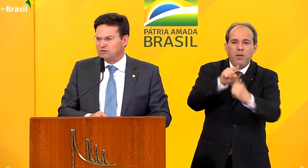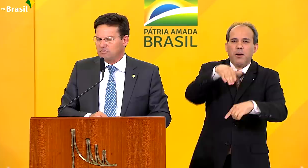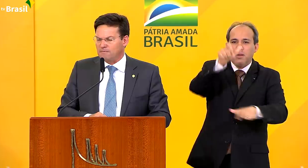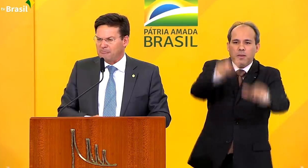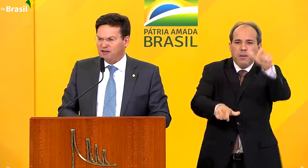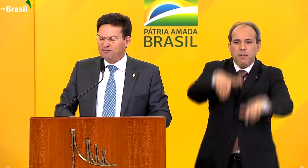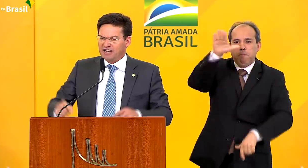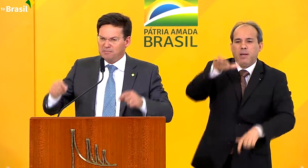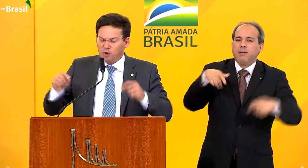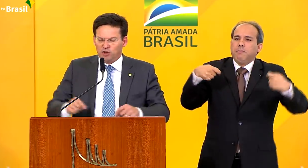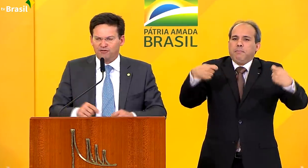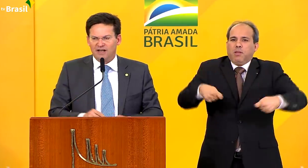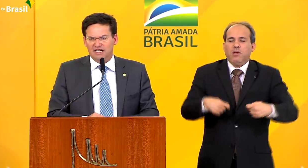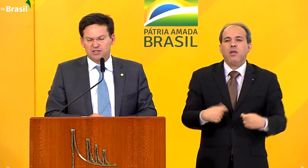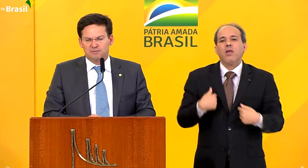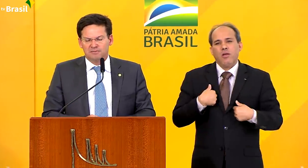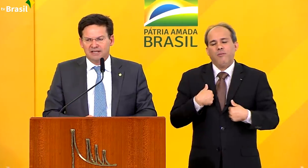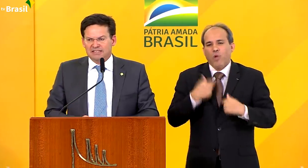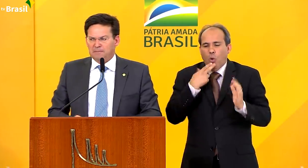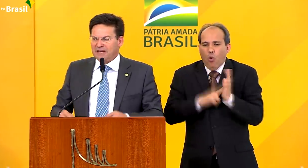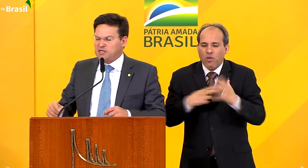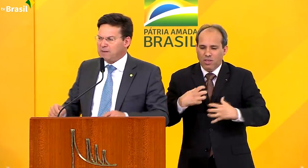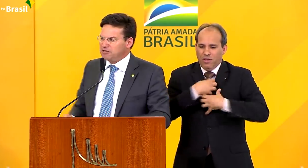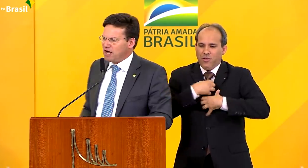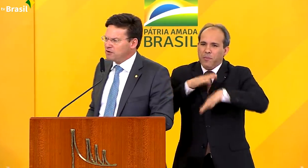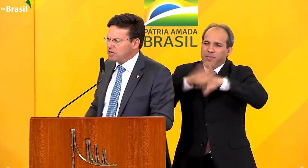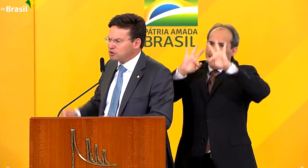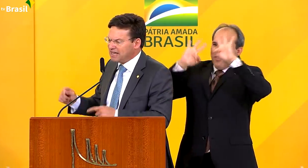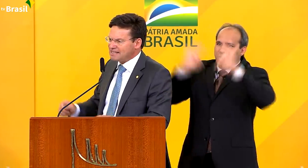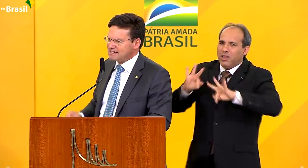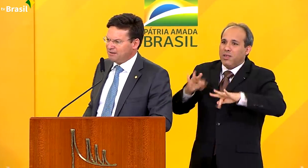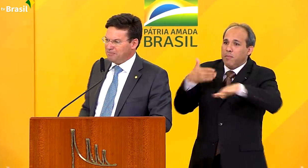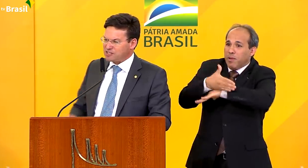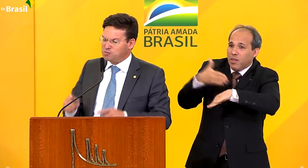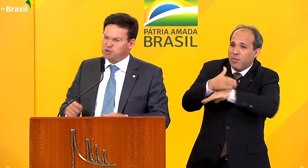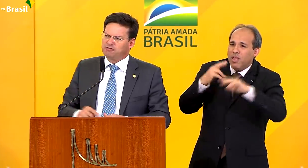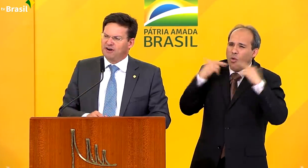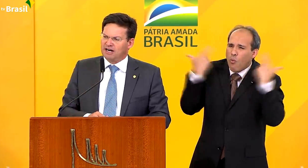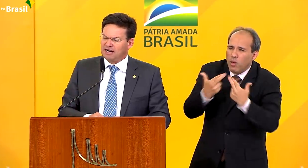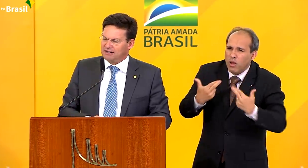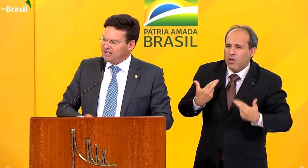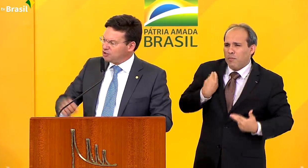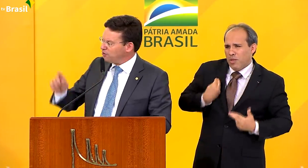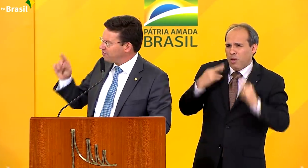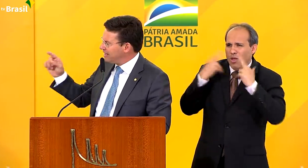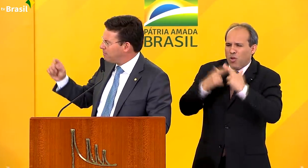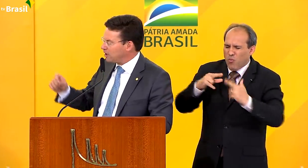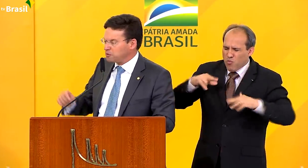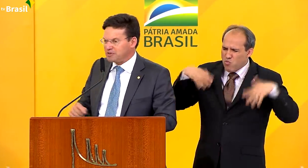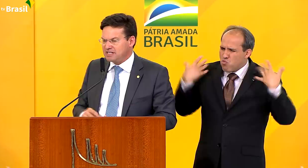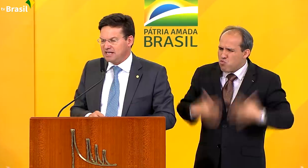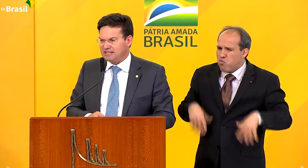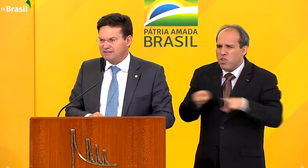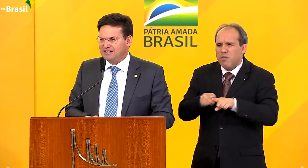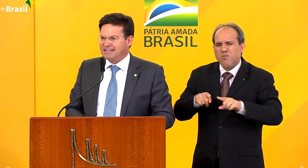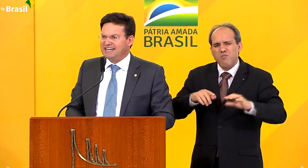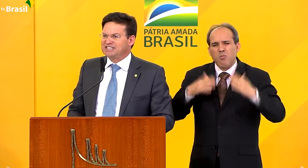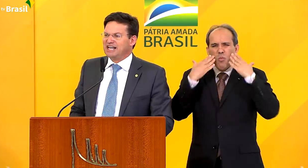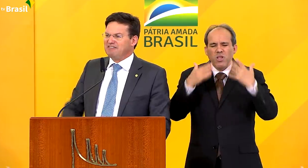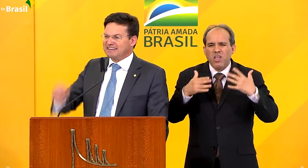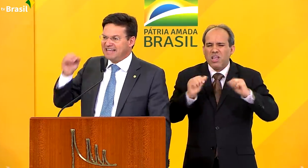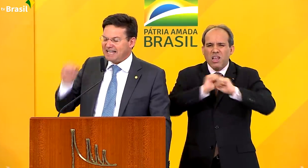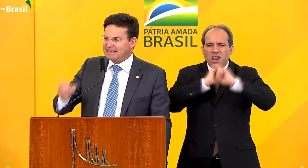necessitados. Fiquei muito feliz de participar de uma reunião tensa, mas muito franca, e ouvi da boca do presidente